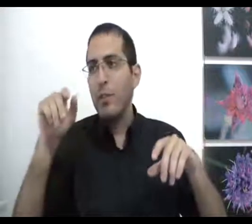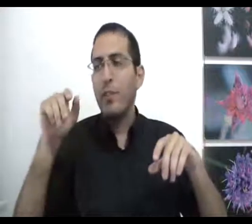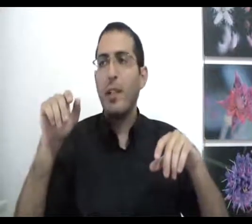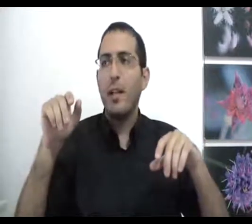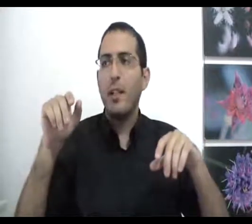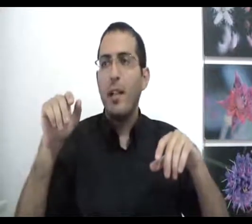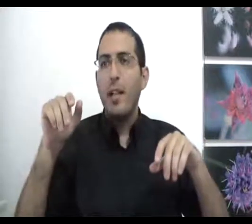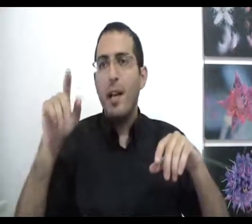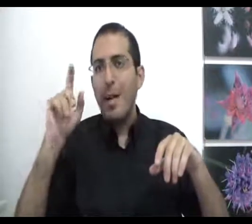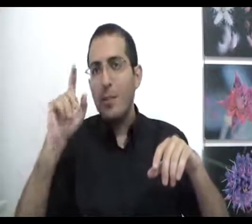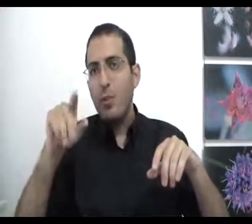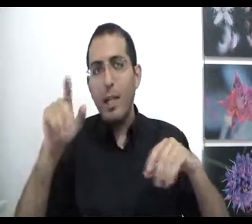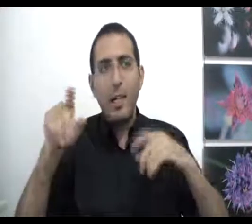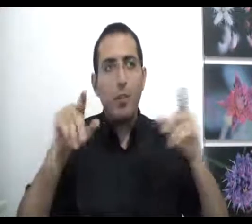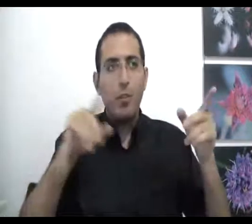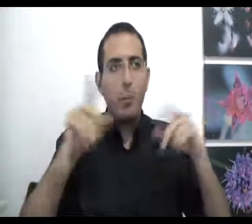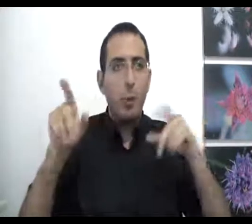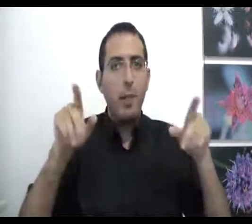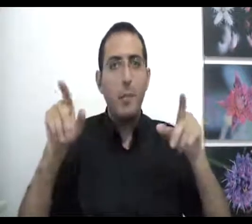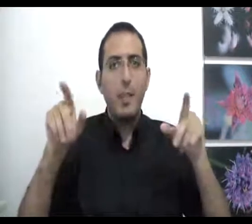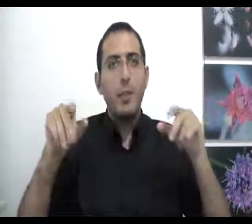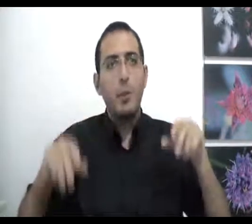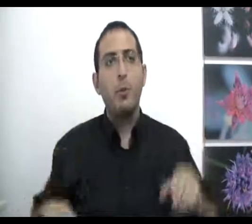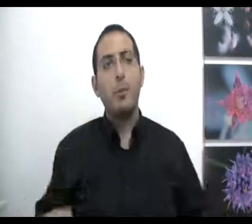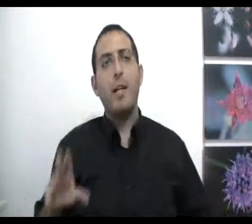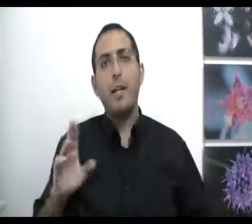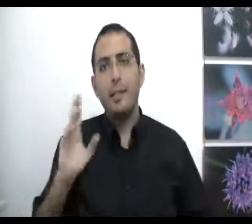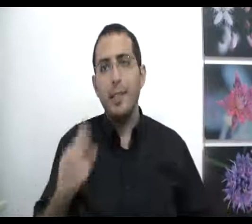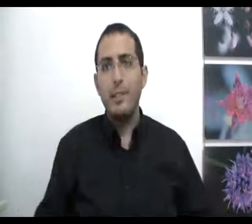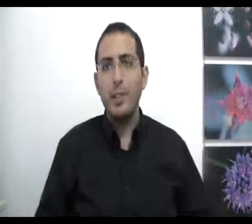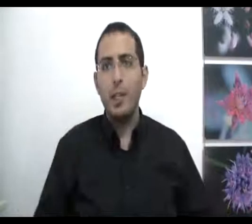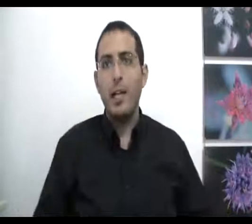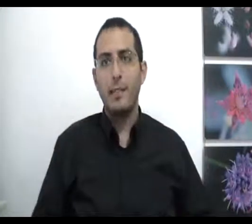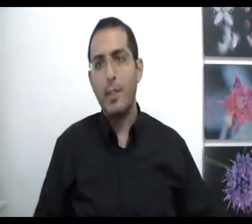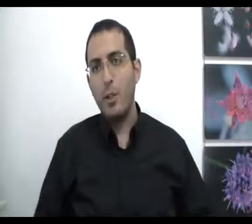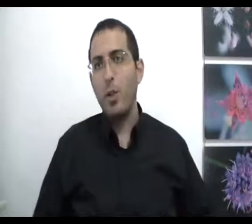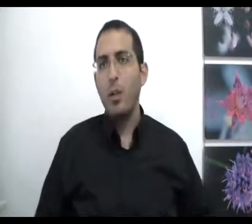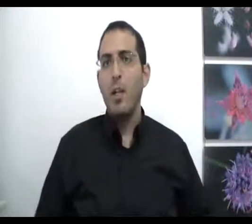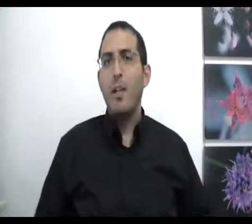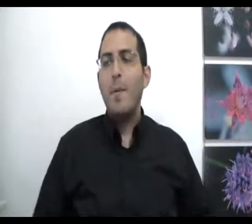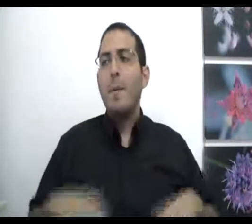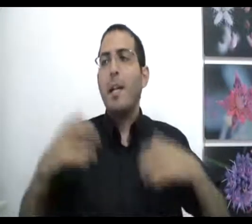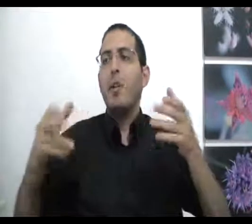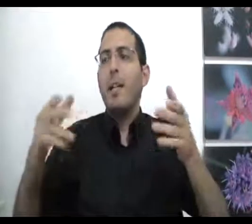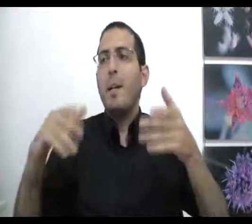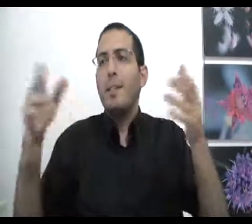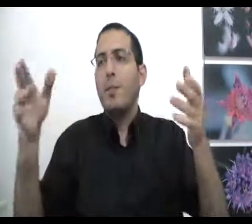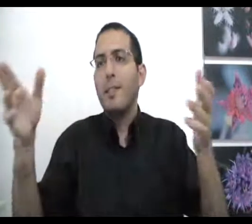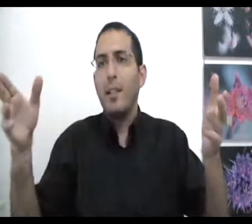דווקא כך למה הרצון שלך להרגיש טוב בכל פעם בא לידוויתו בצורה אחרת זה השאלה הרצינית לא למה אתה רוצה